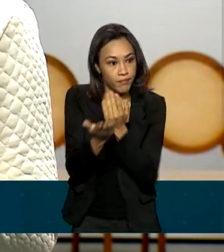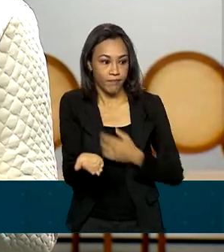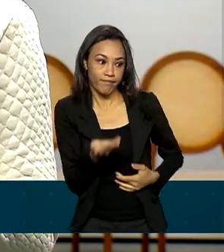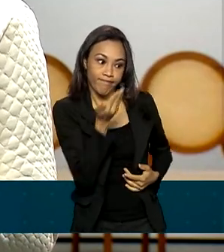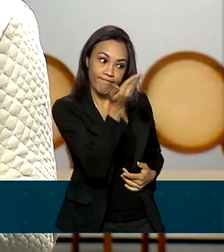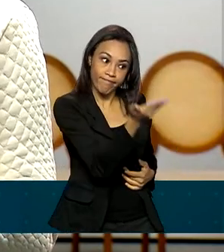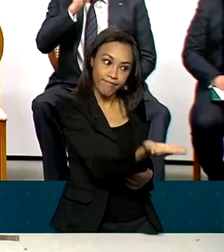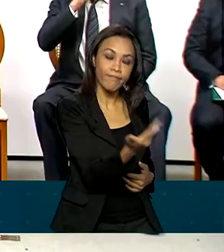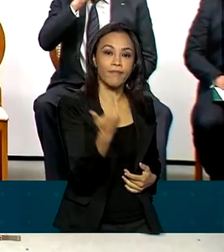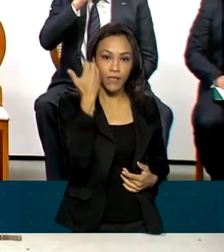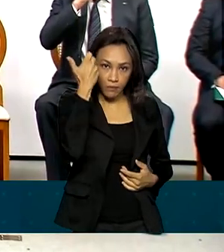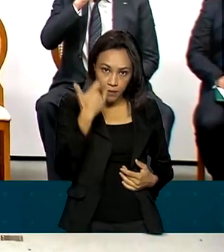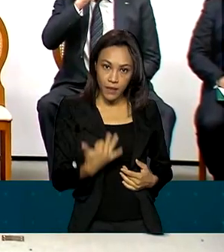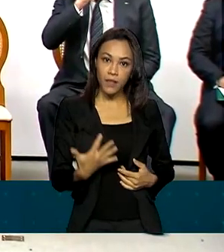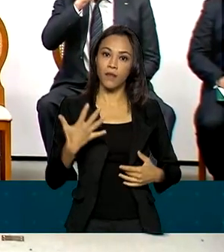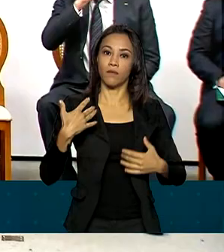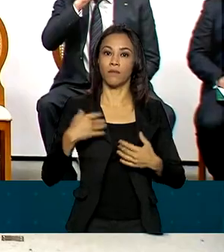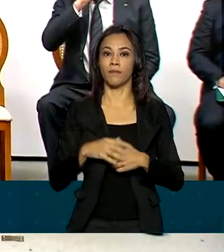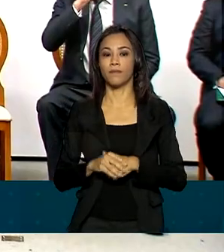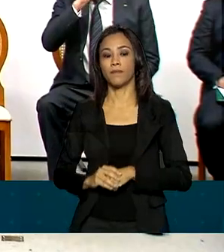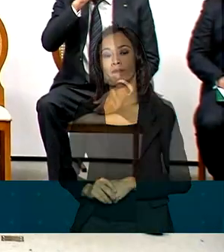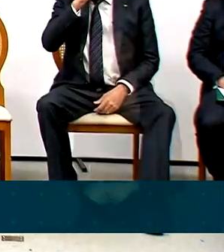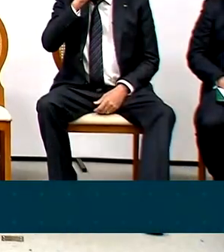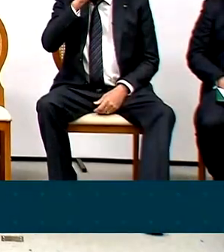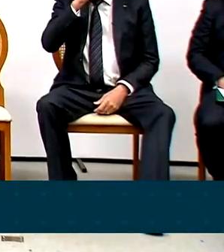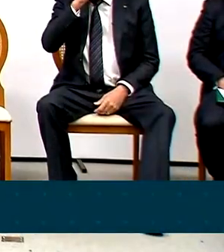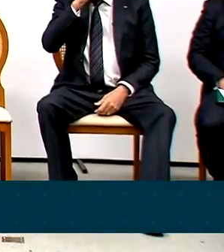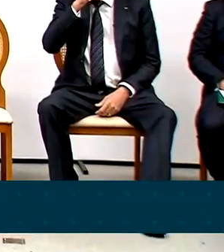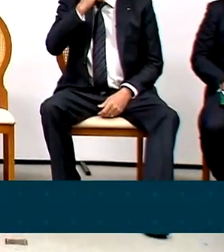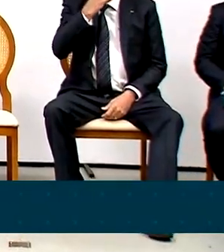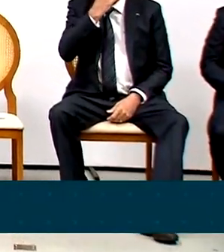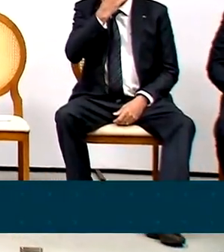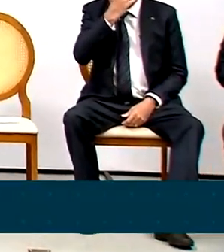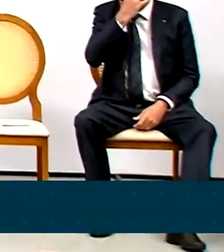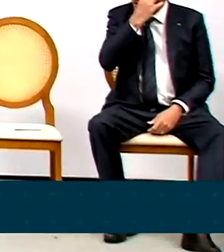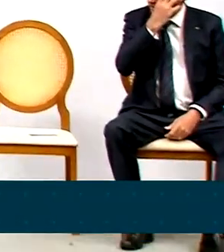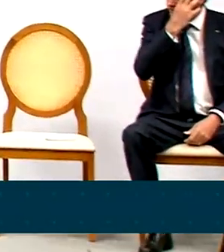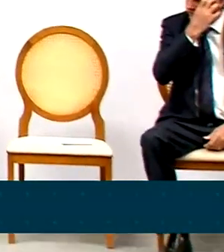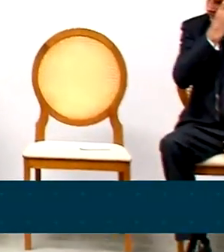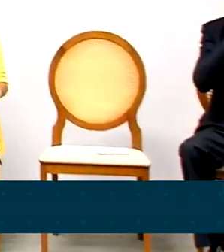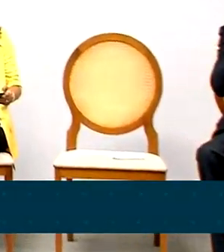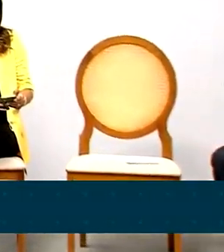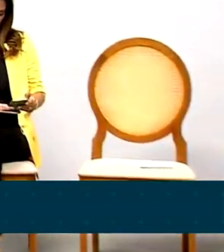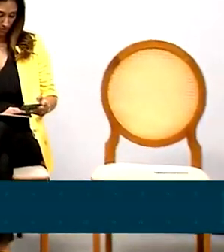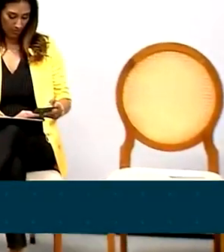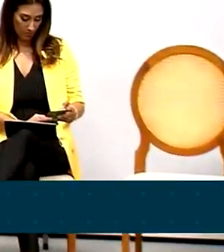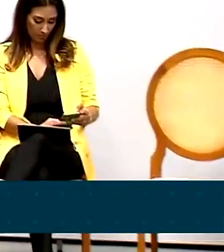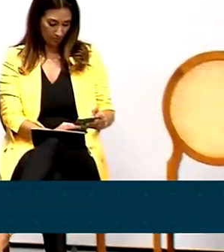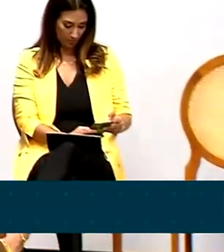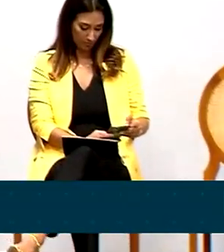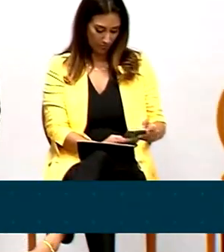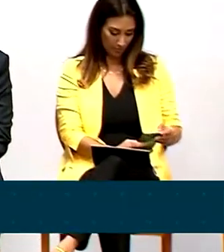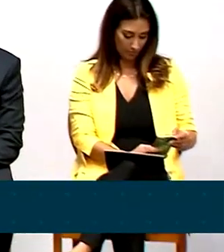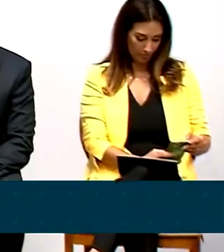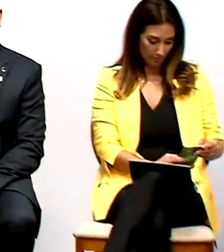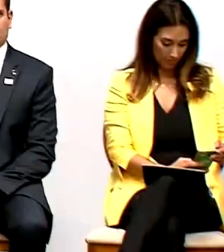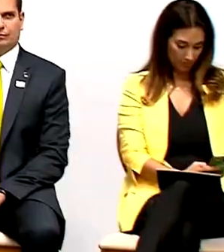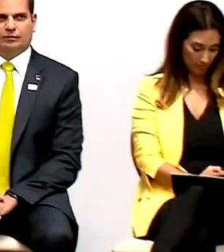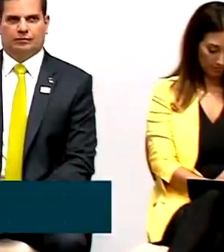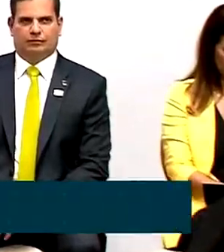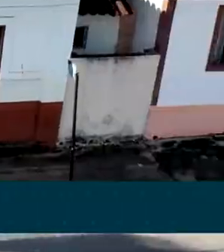clínica do morador. Política pública é essa que visa, como já foi dito, atender os mais